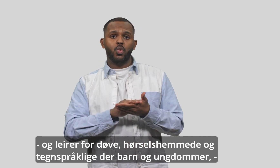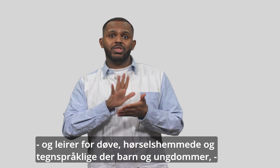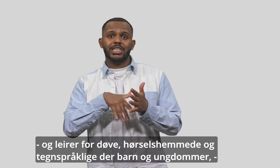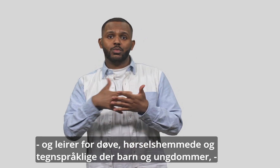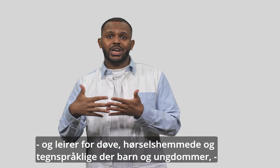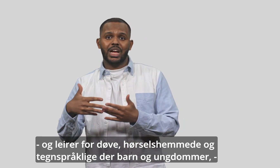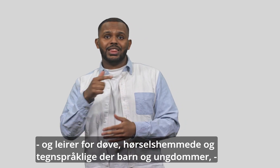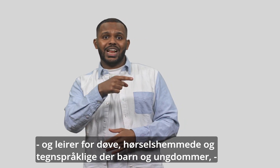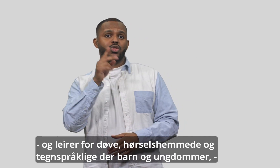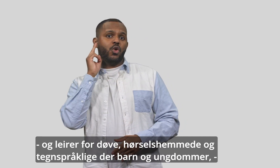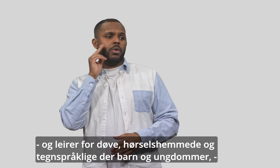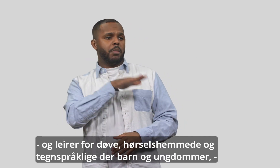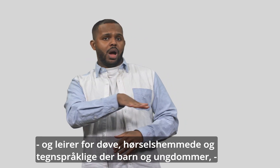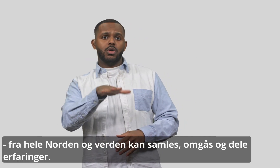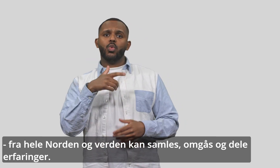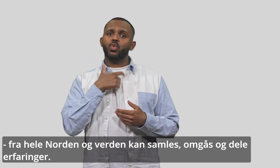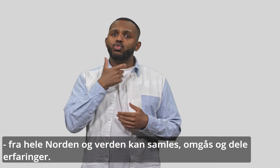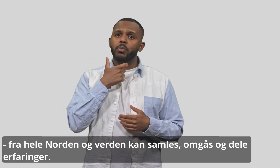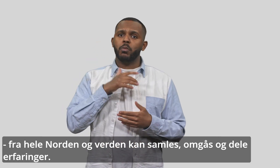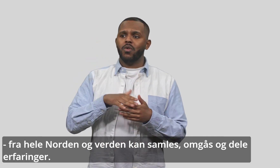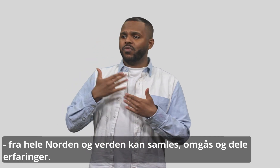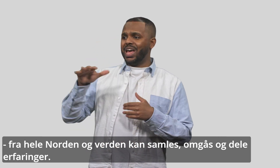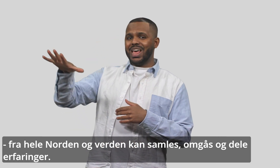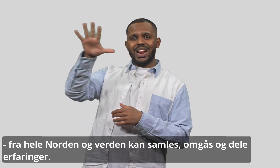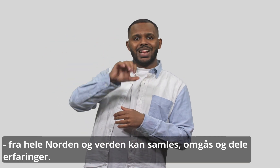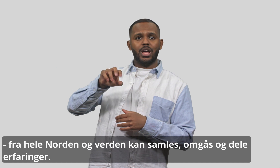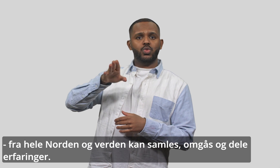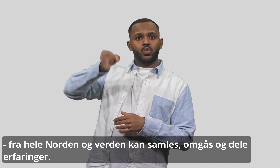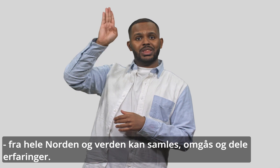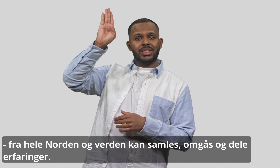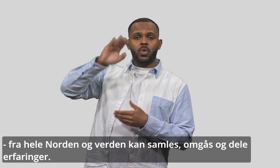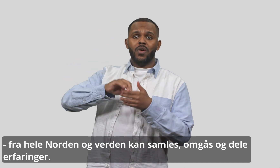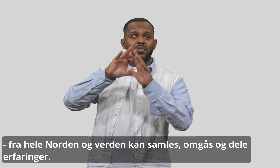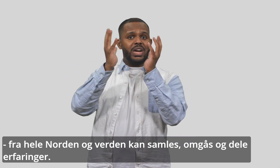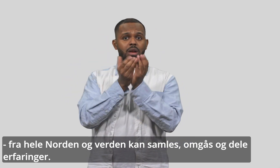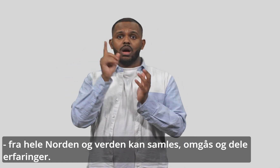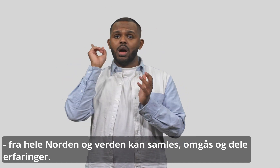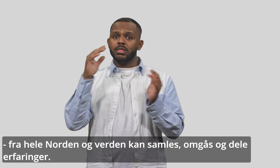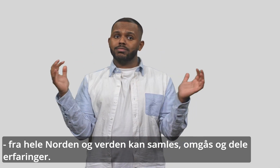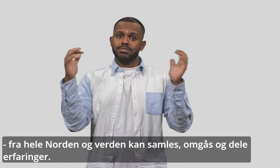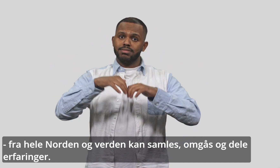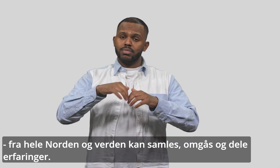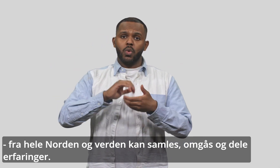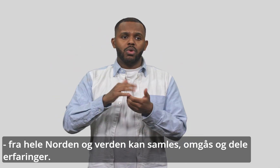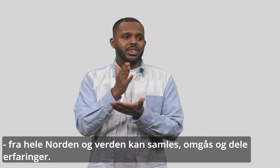hørsesamene og tegnspråkler, der barn og ungdommer fra hele Norden og verden kan samles, omgås og dele erfaringer. 33.